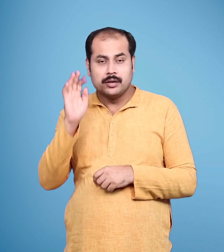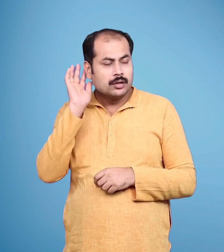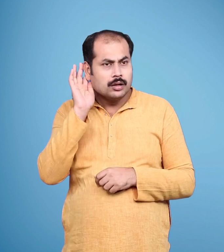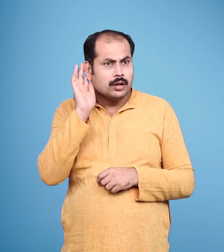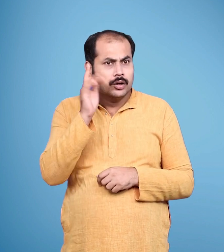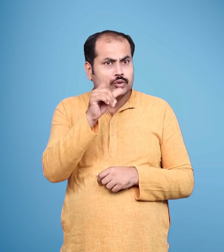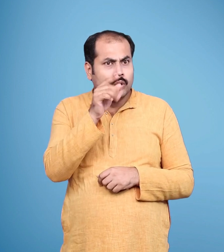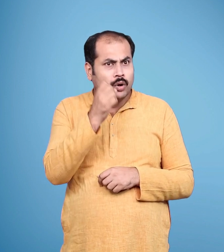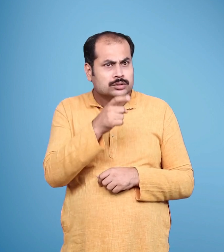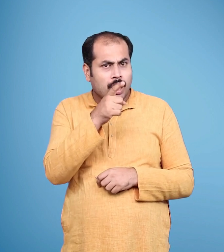भरत को संदेश मिला